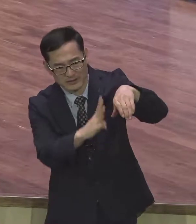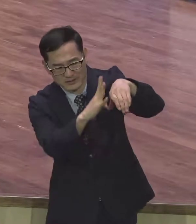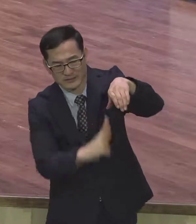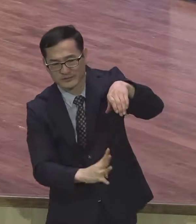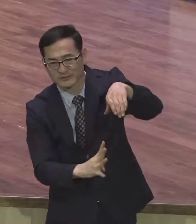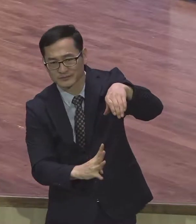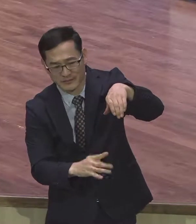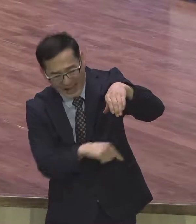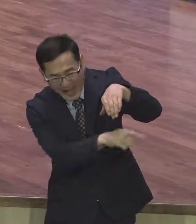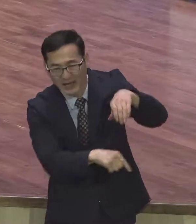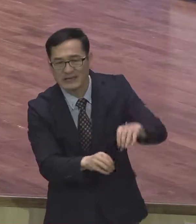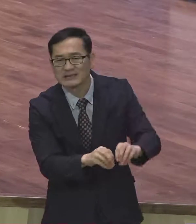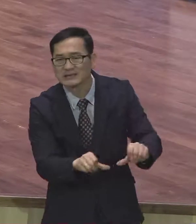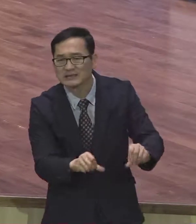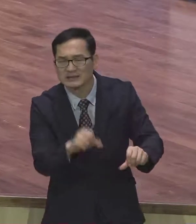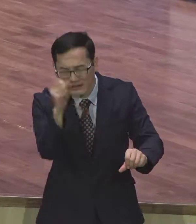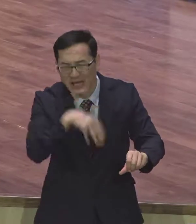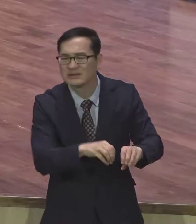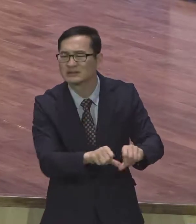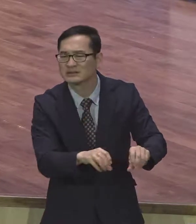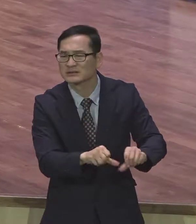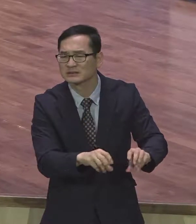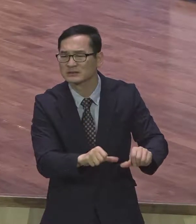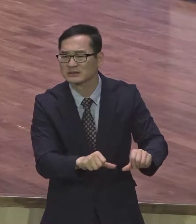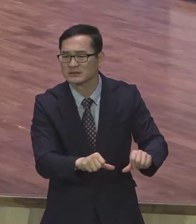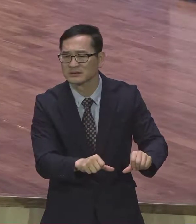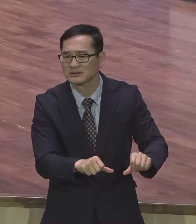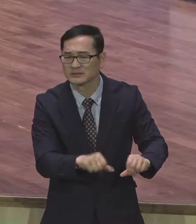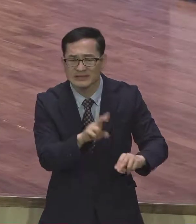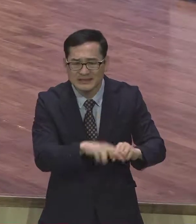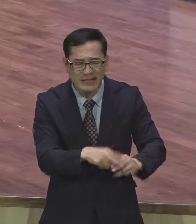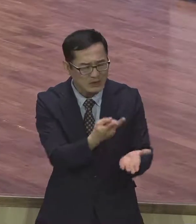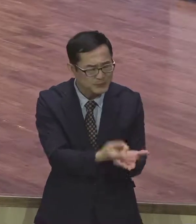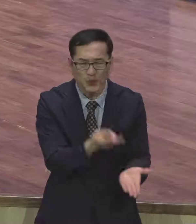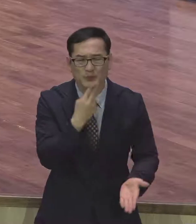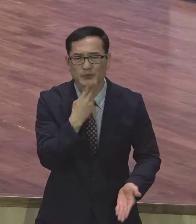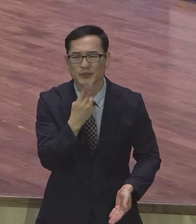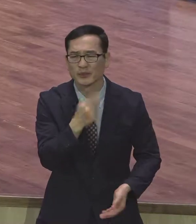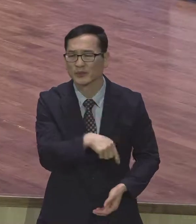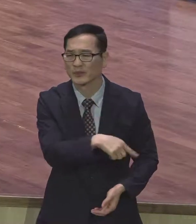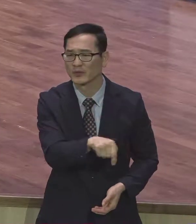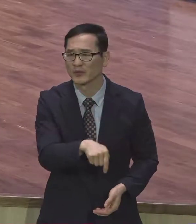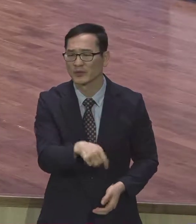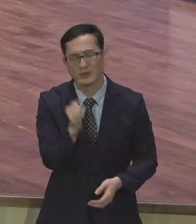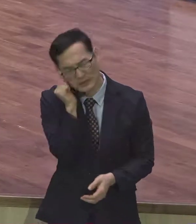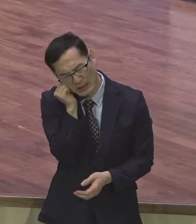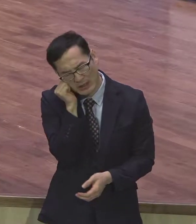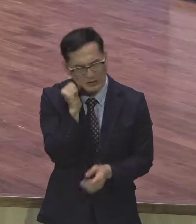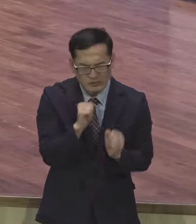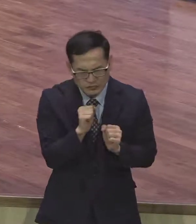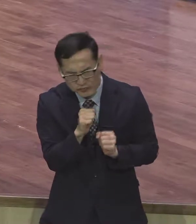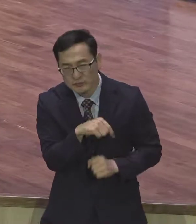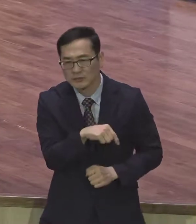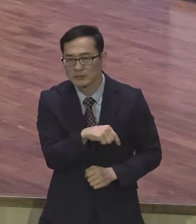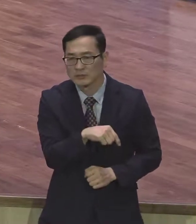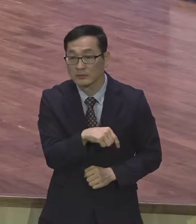흙 흙바닥이요. 그냥 그렇게 사는 거예요. 그 안에 갇혀있으면서도 그리스도만 증거된다면 내가